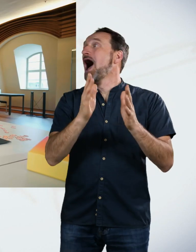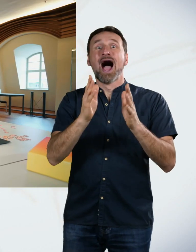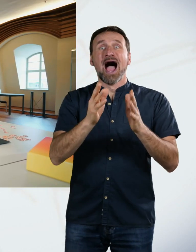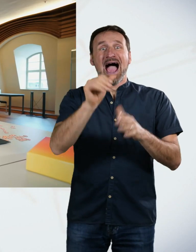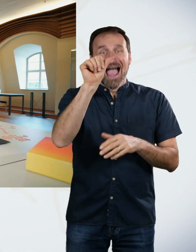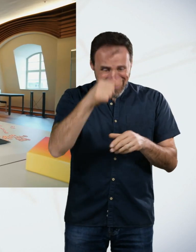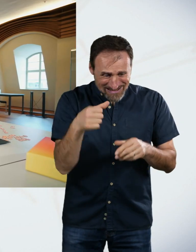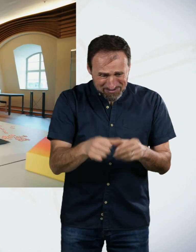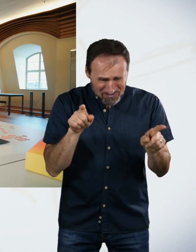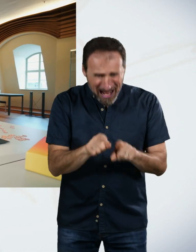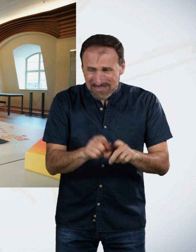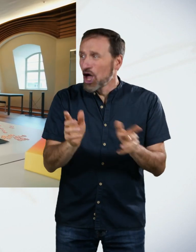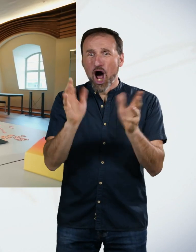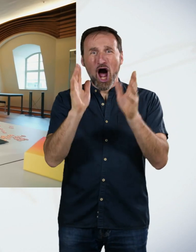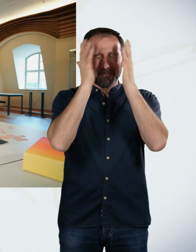einfach. Das passt einfach.